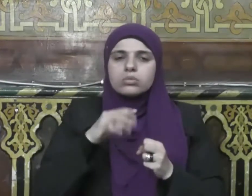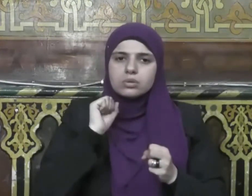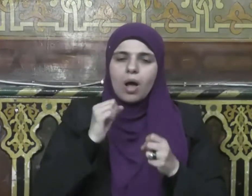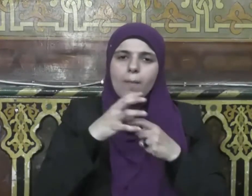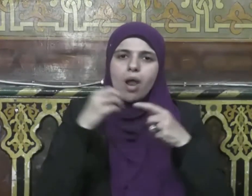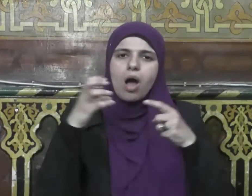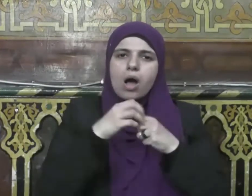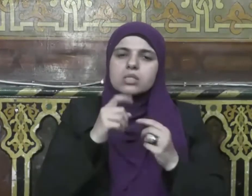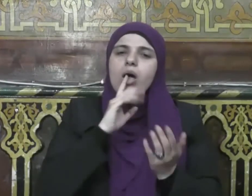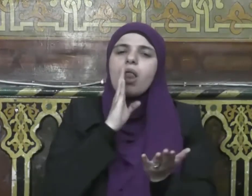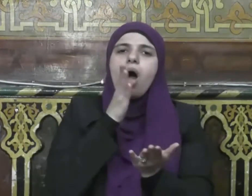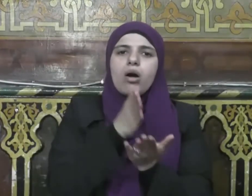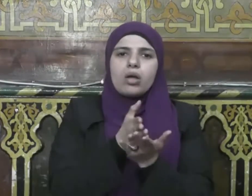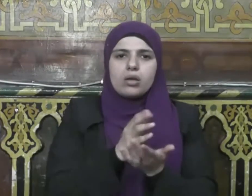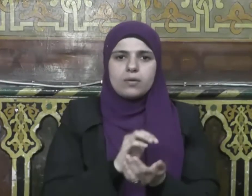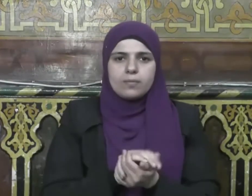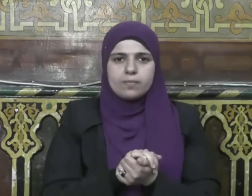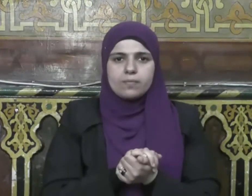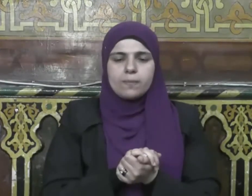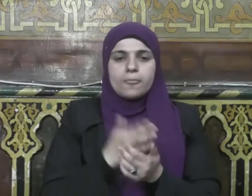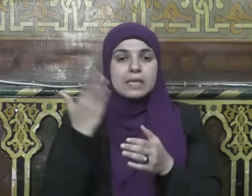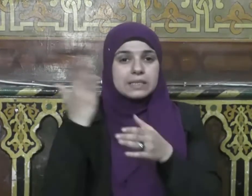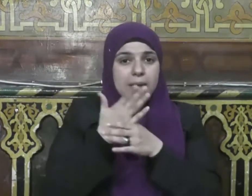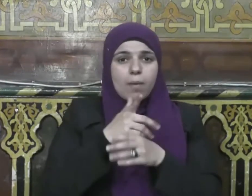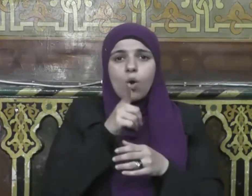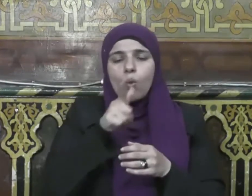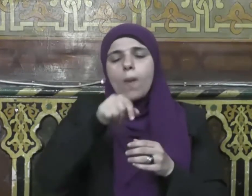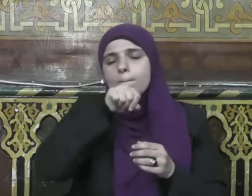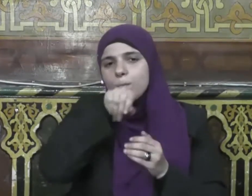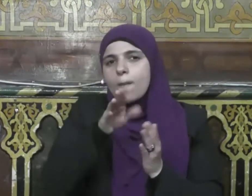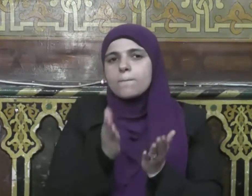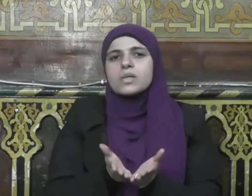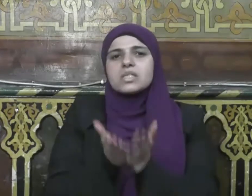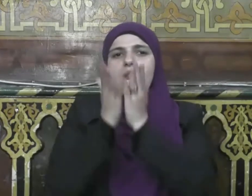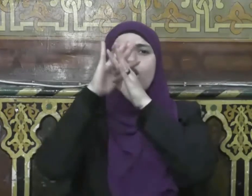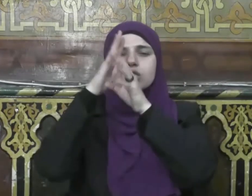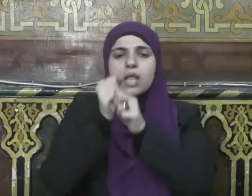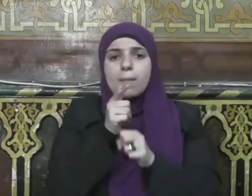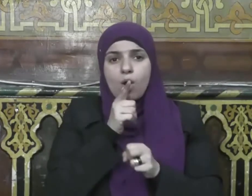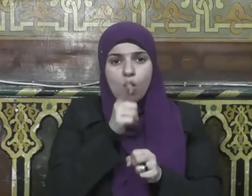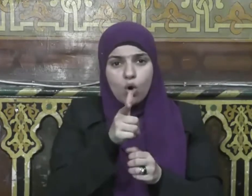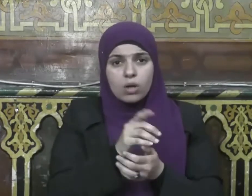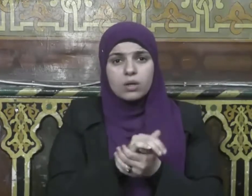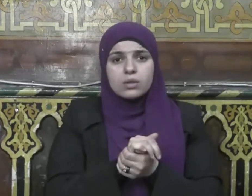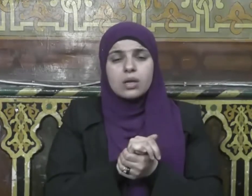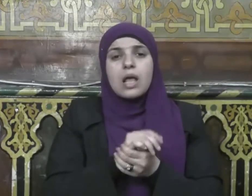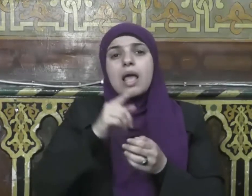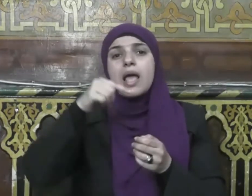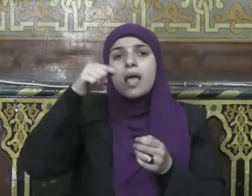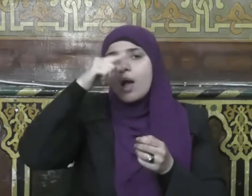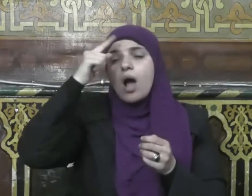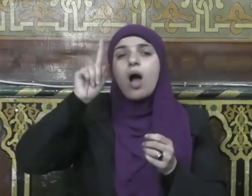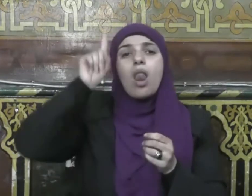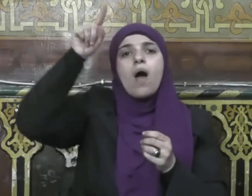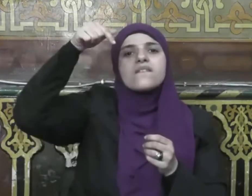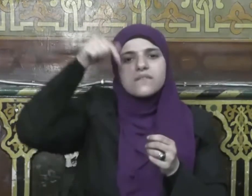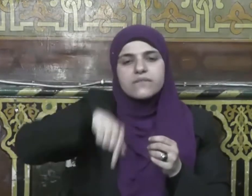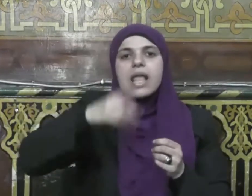الله عليه وسلم لله فيه ليلة خير من ألف شهر من حرم